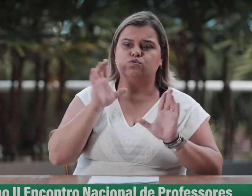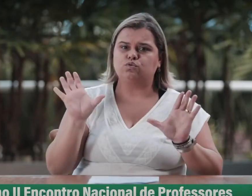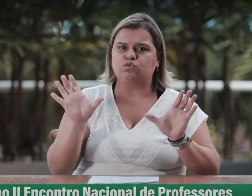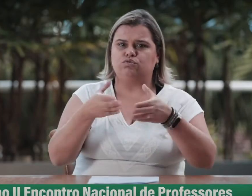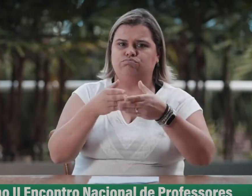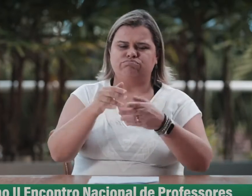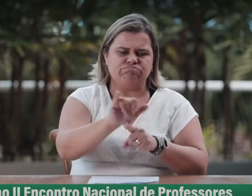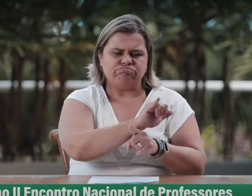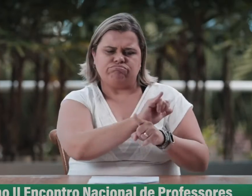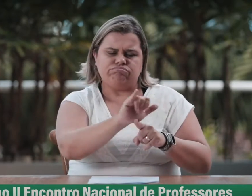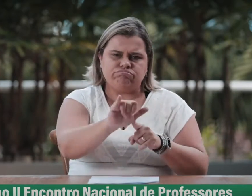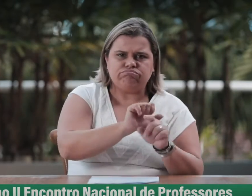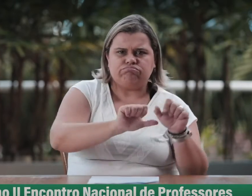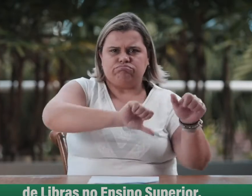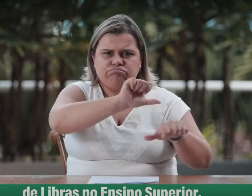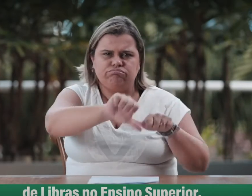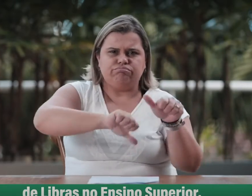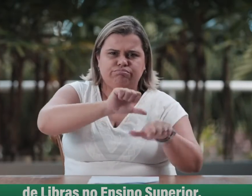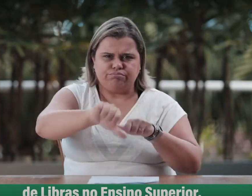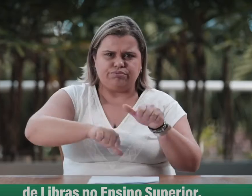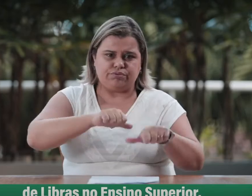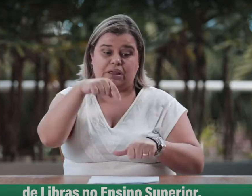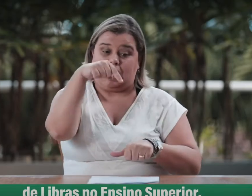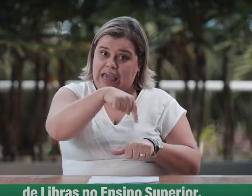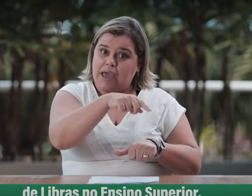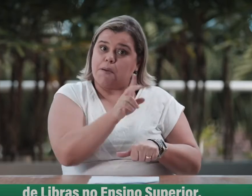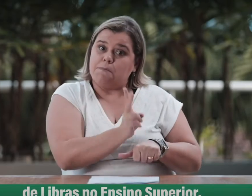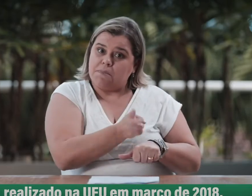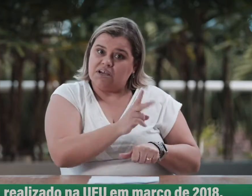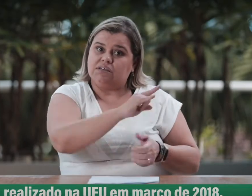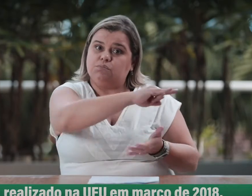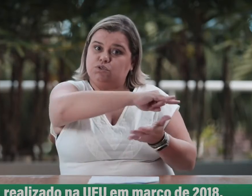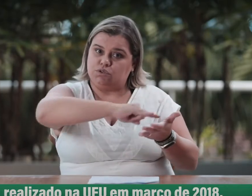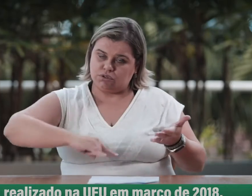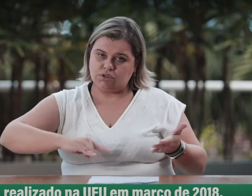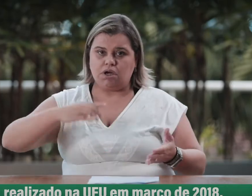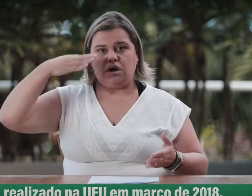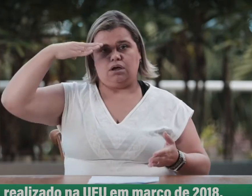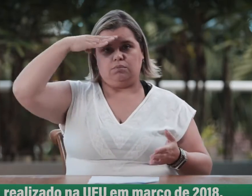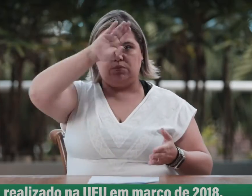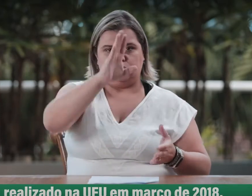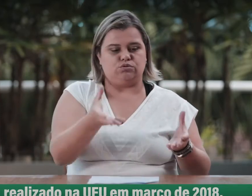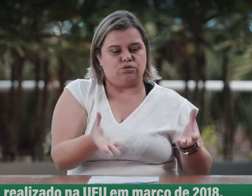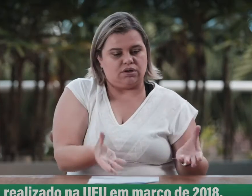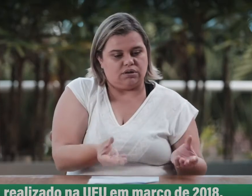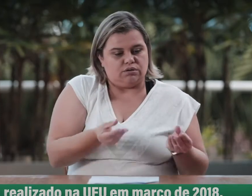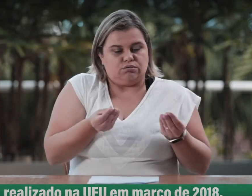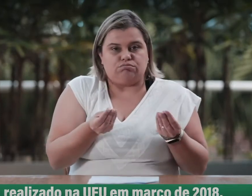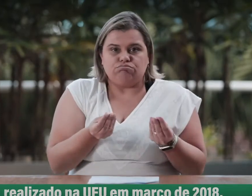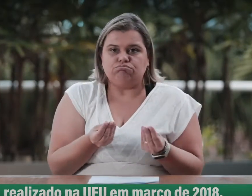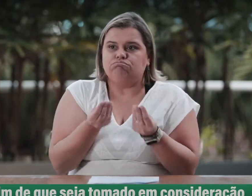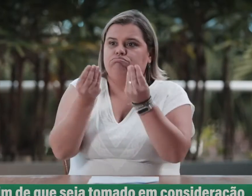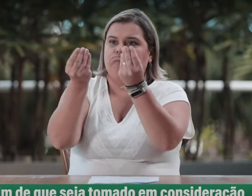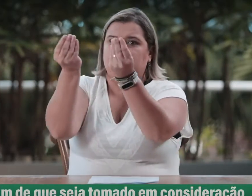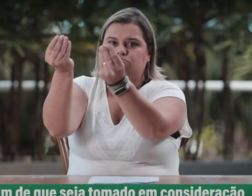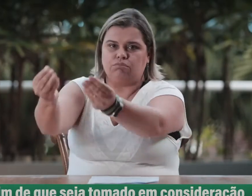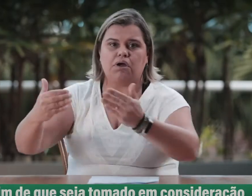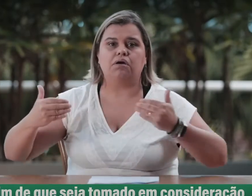Encontro Nacional de Professores de Libras, no ensino superior, realizado na UFU em março de 2018, a fim de que seja